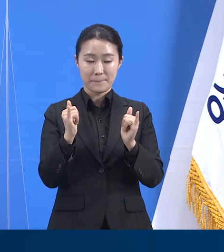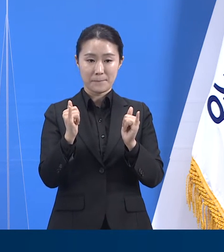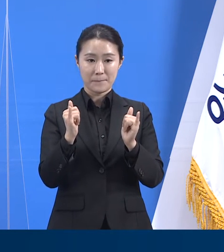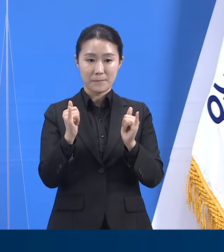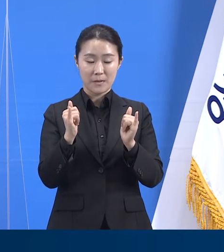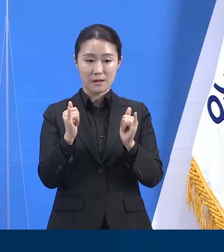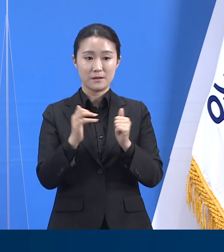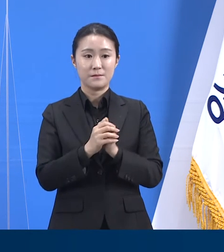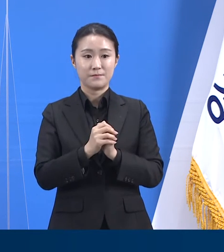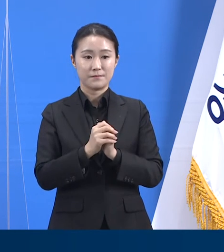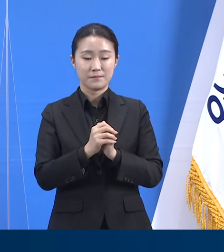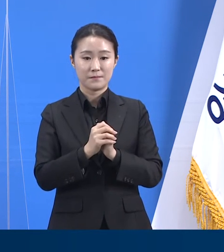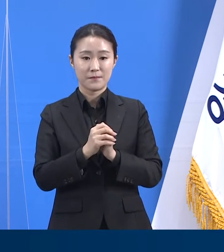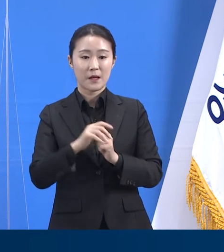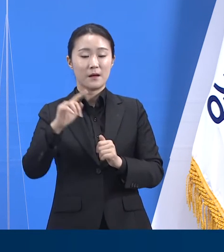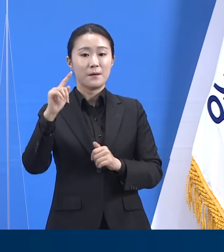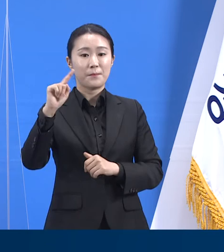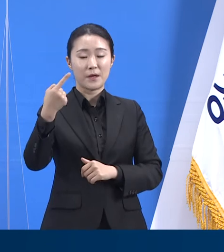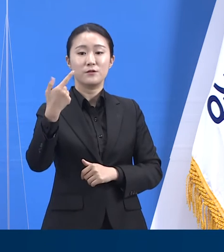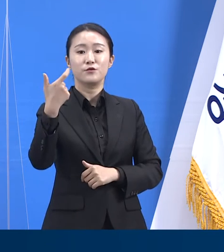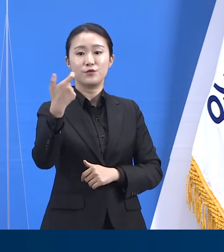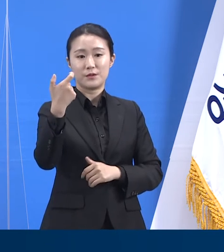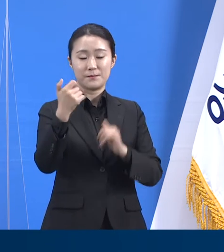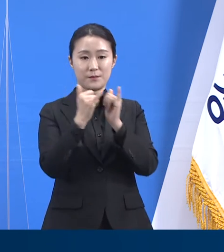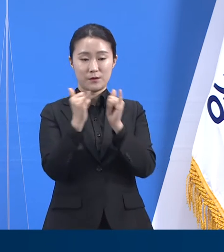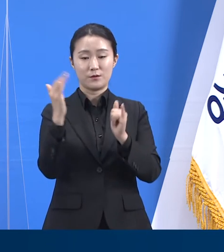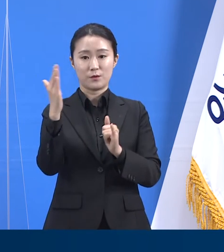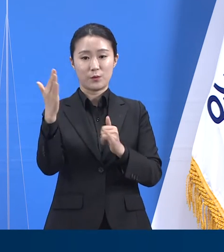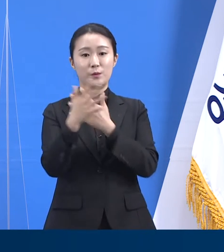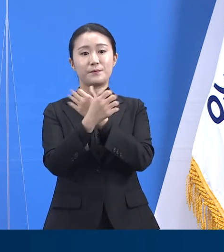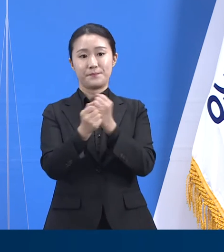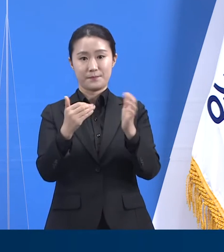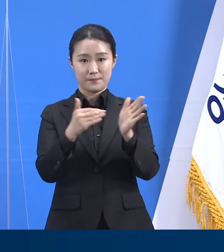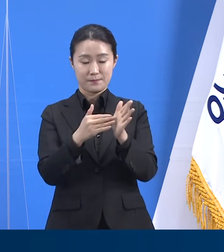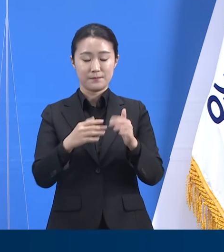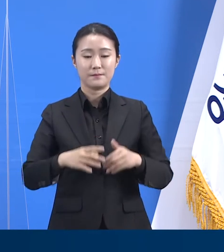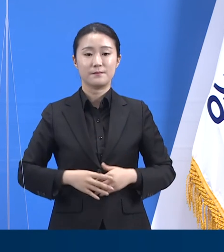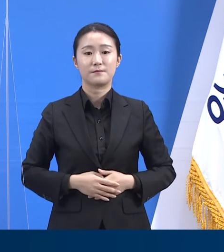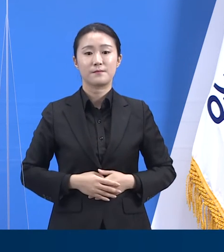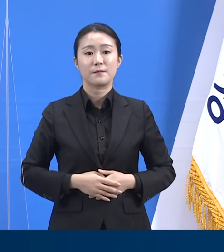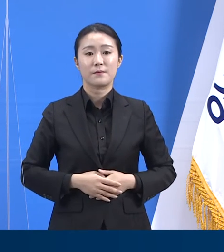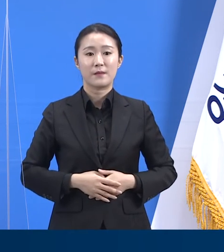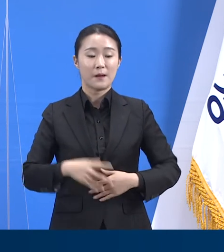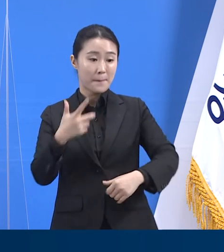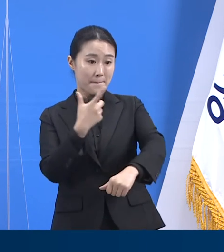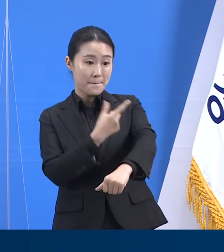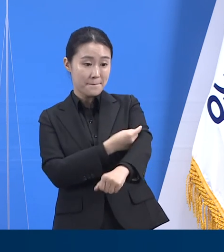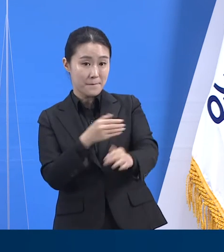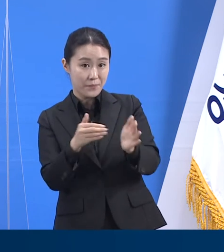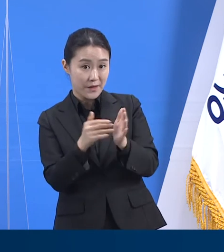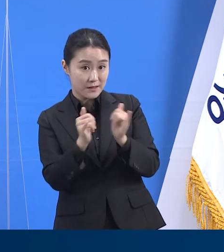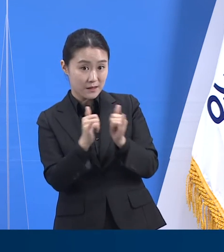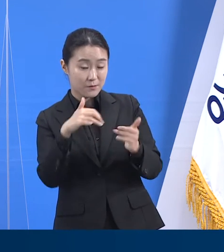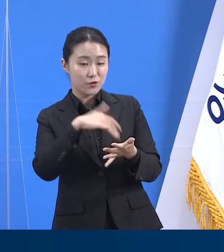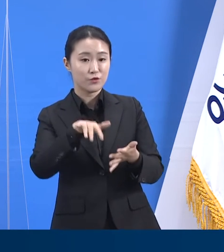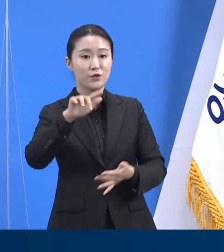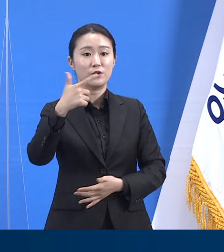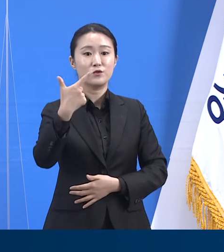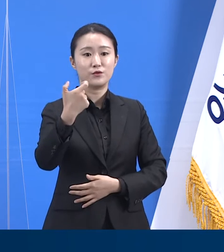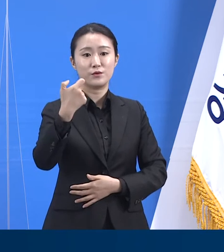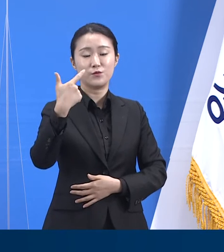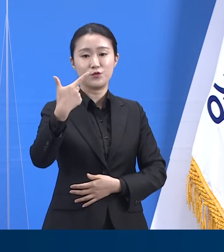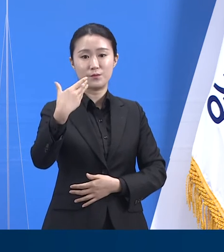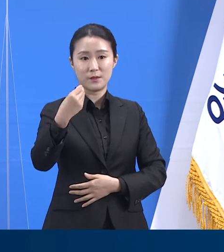,263명이 사전예약 등록을 진행하였으며 66만 3,223명이